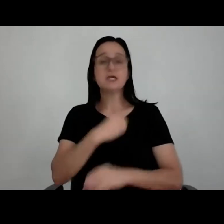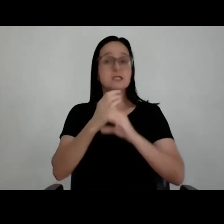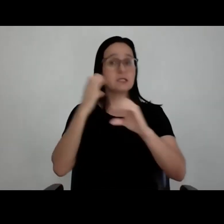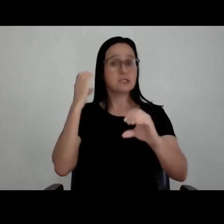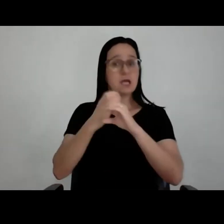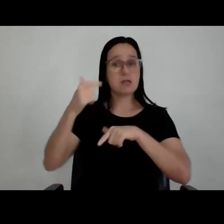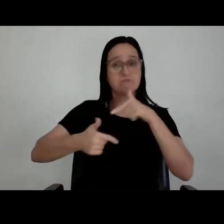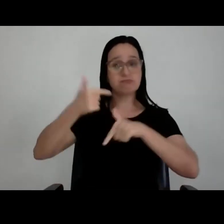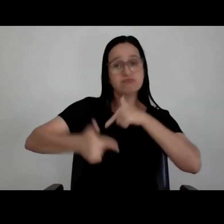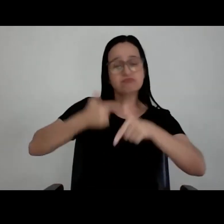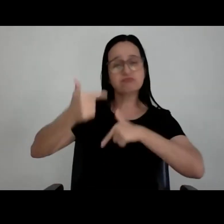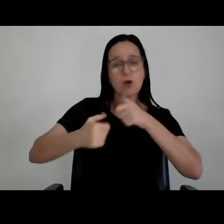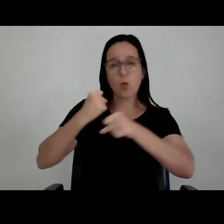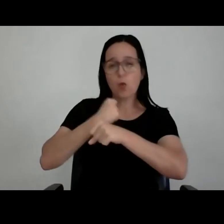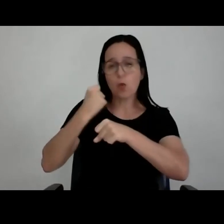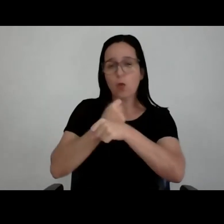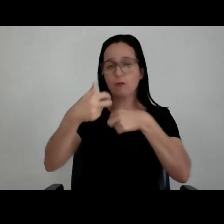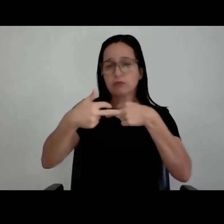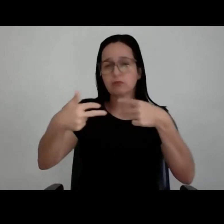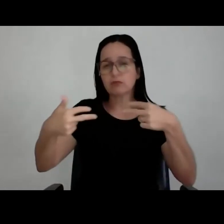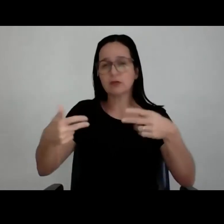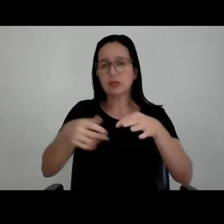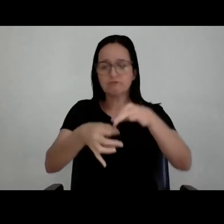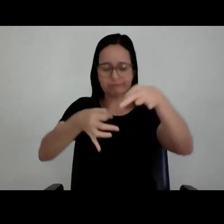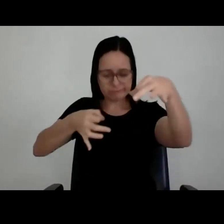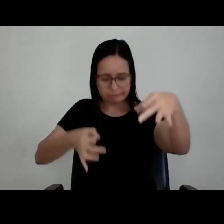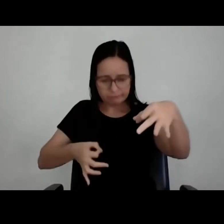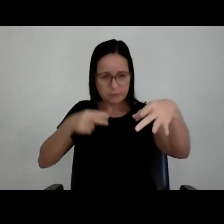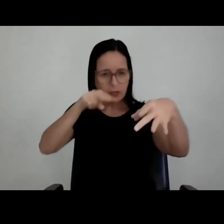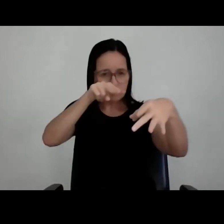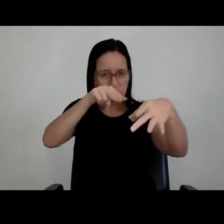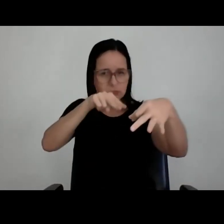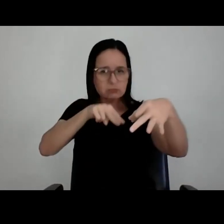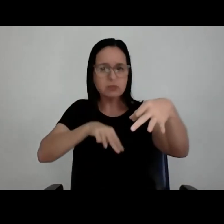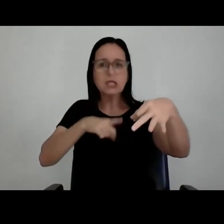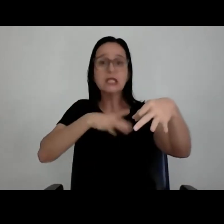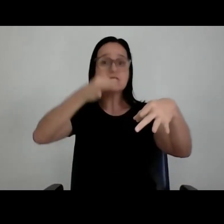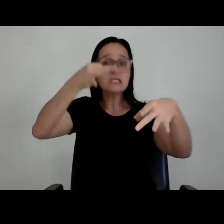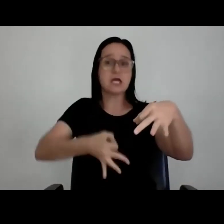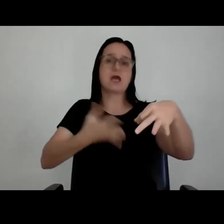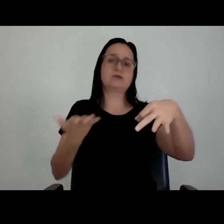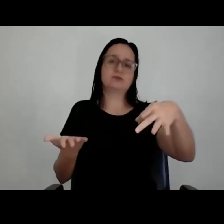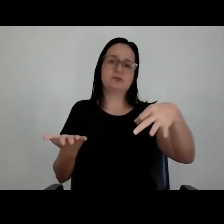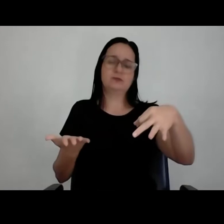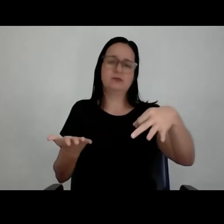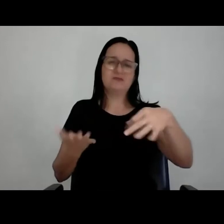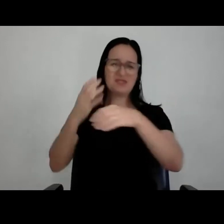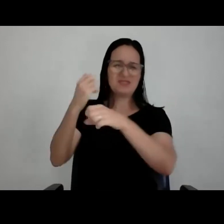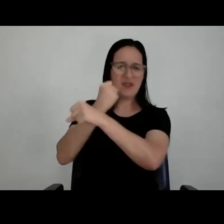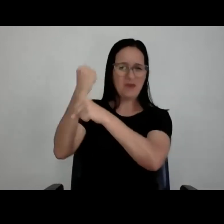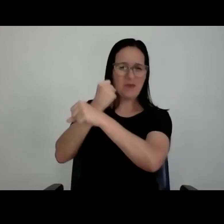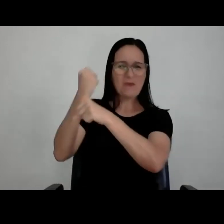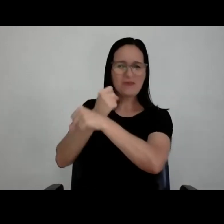obra, eles têm que abrir uma planta, olhar a planta, tem que estar tudo ali muito certinho. O engenheiro construtor não quer inventar nada naquela hora, ele quer